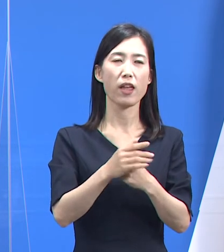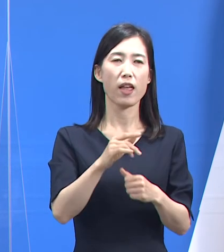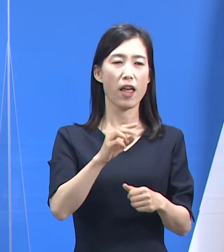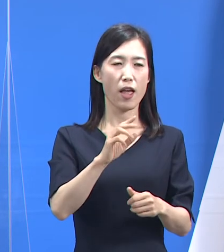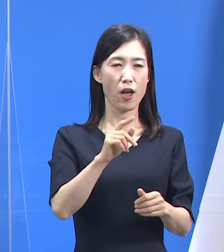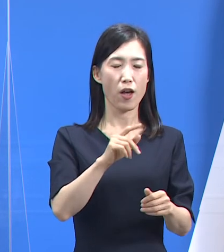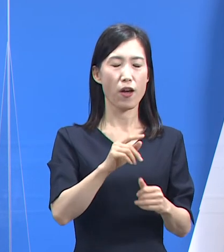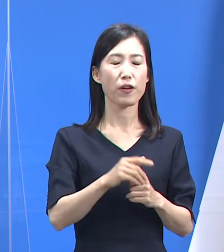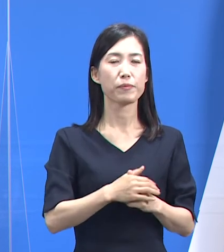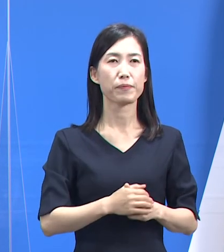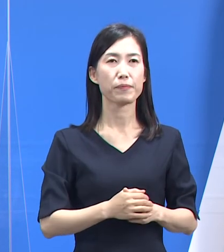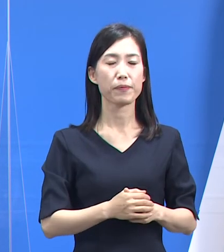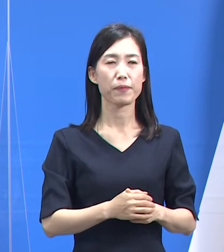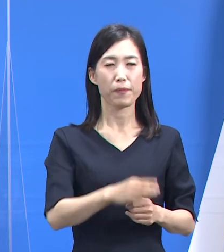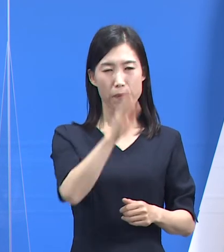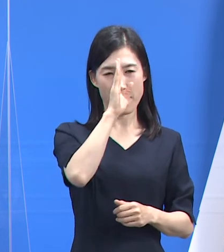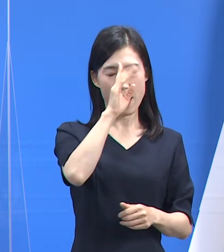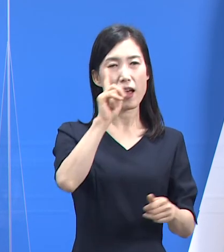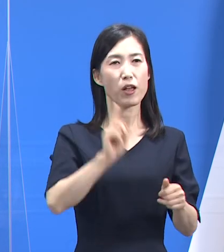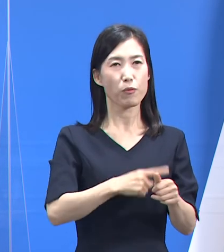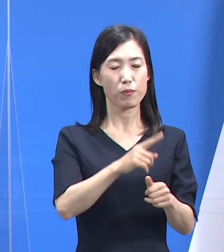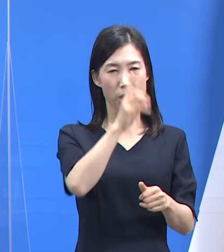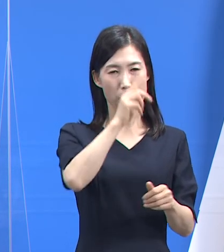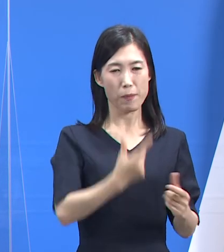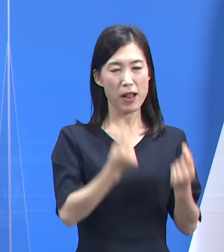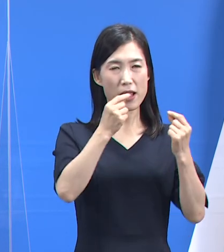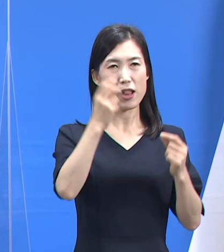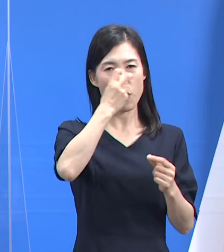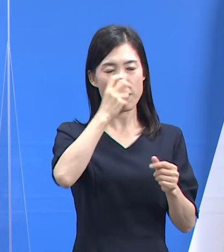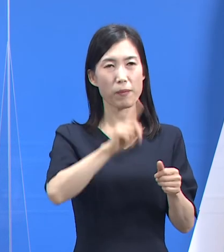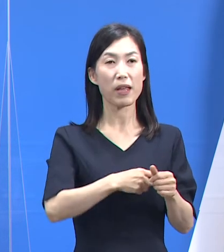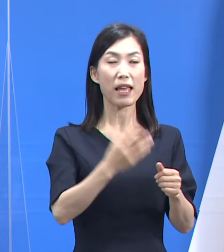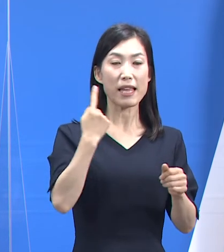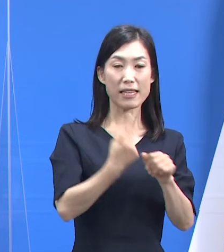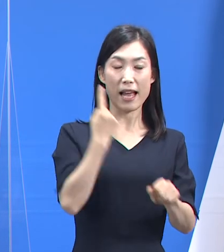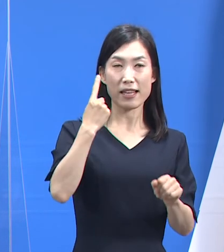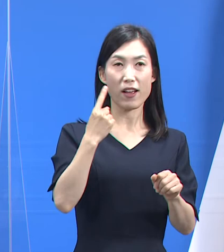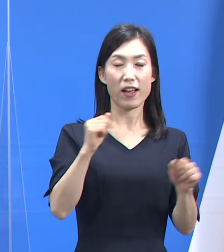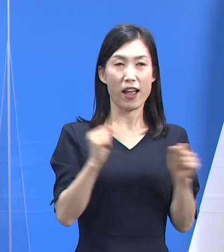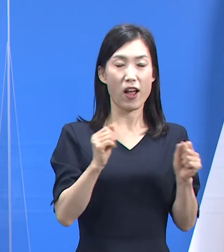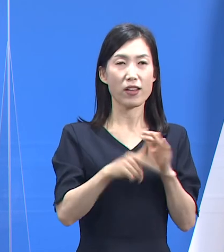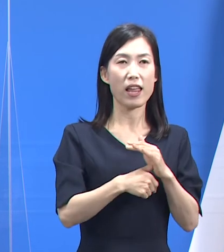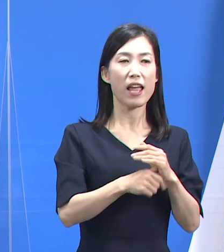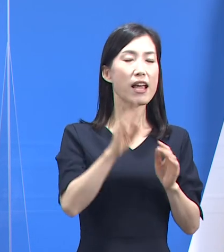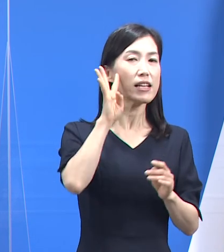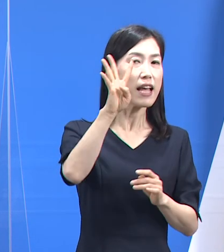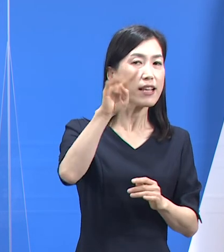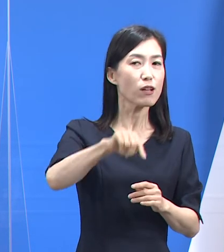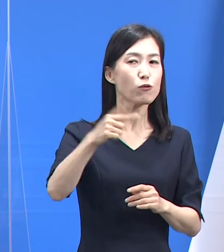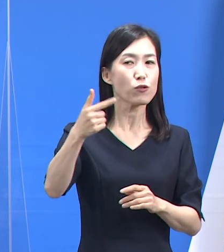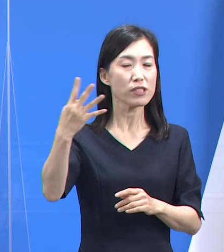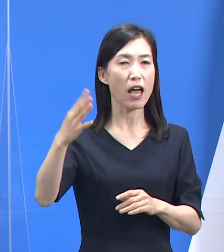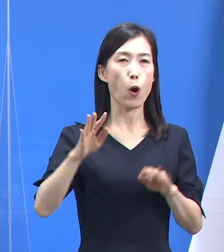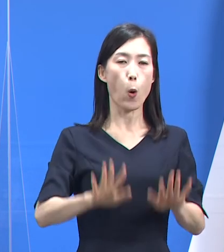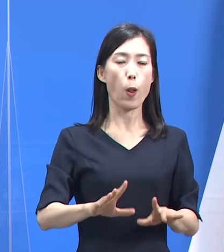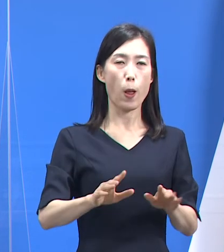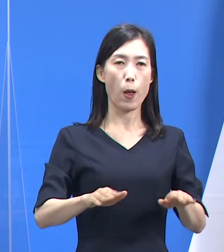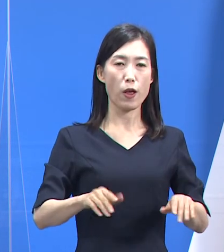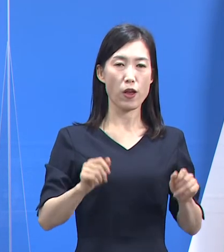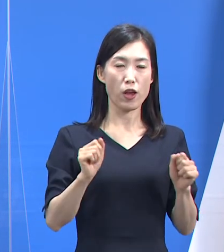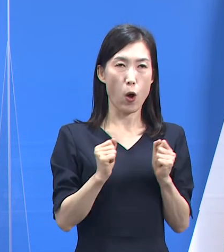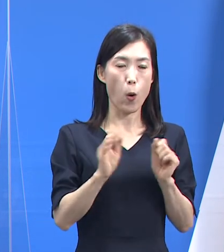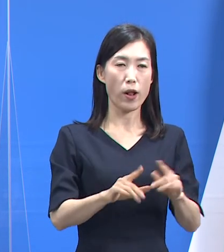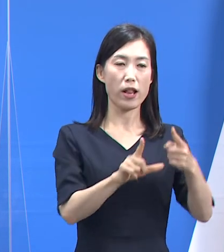분석하자면 20년 4분기 때는 4.641일, 21년 1분기 때는 4.27일이었고